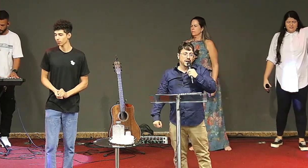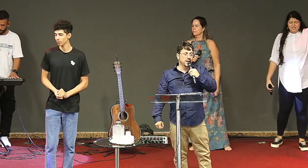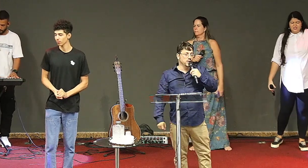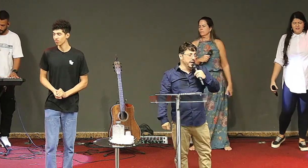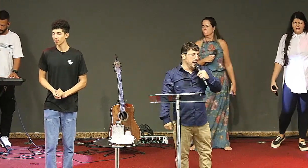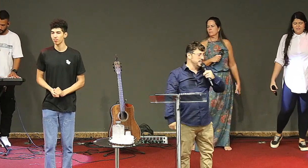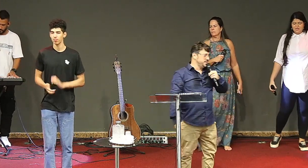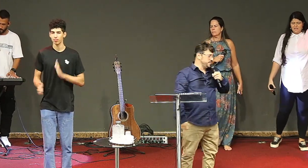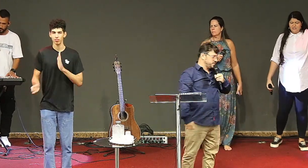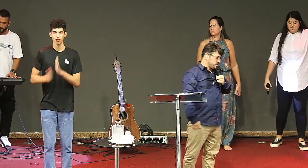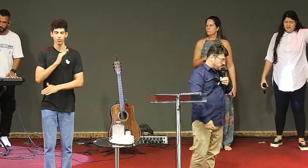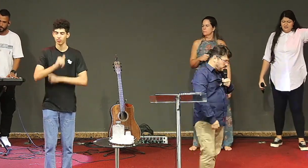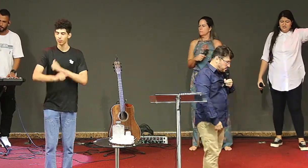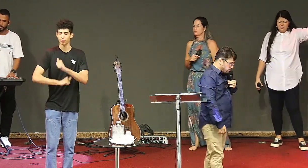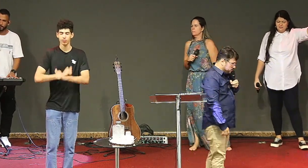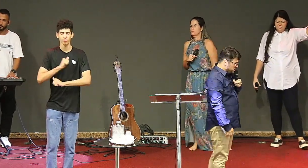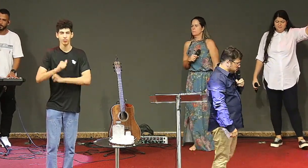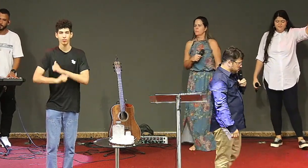aleluia